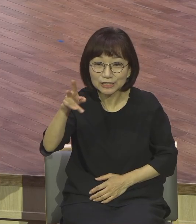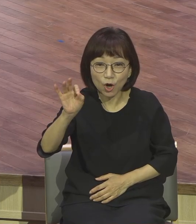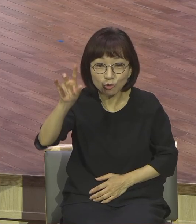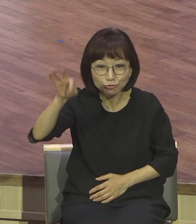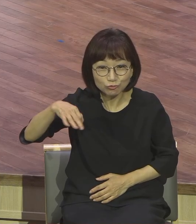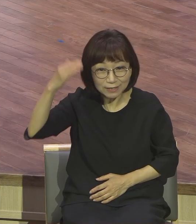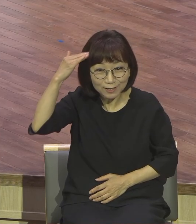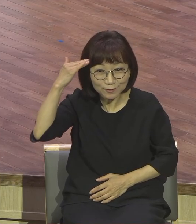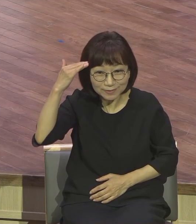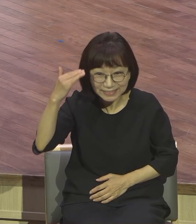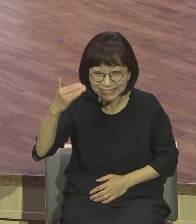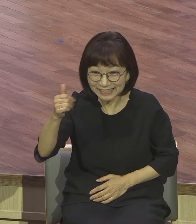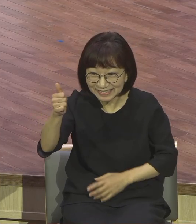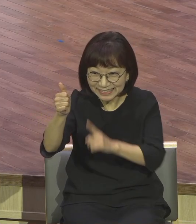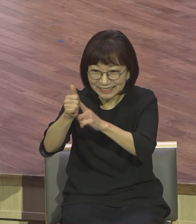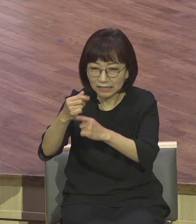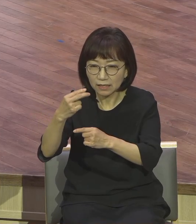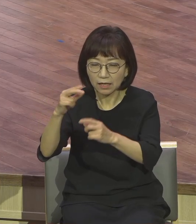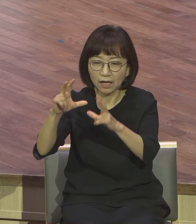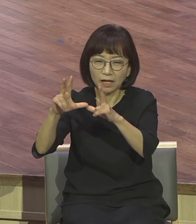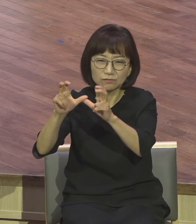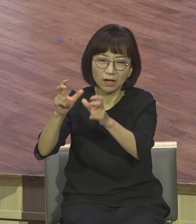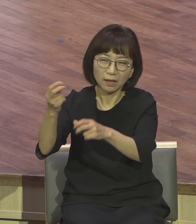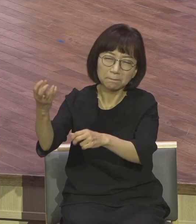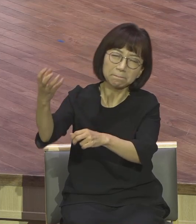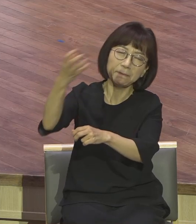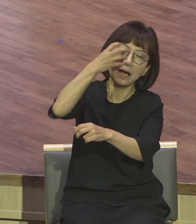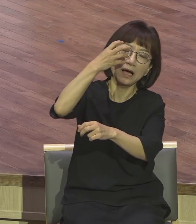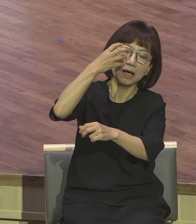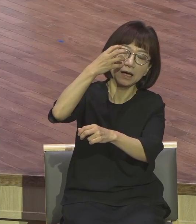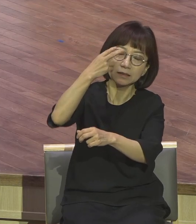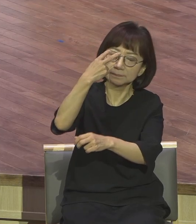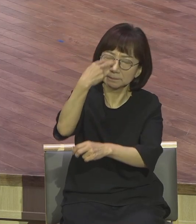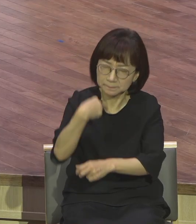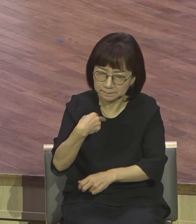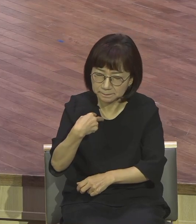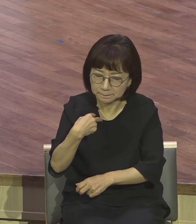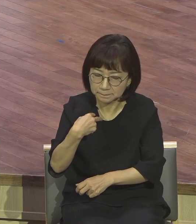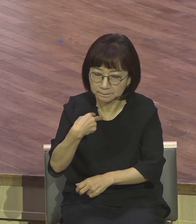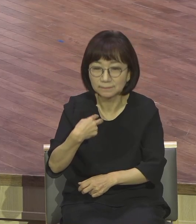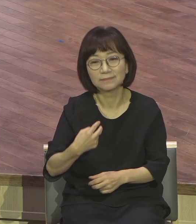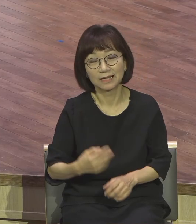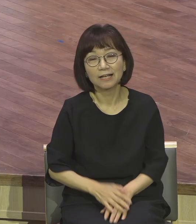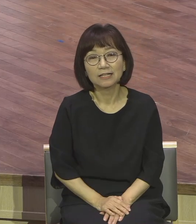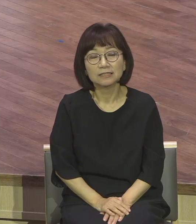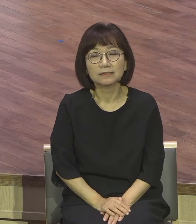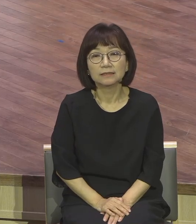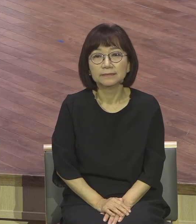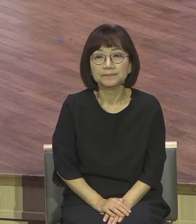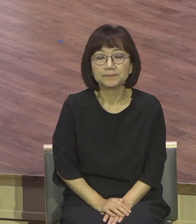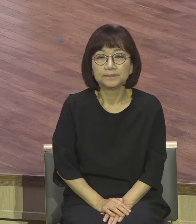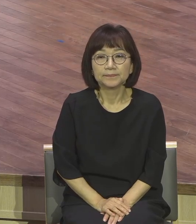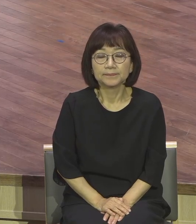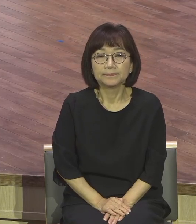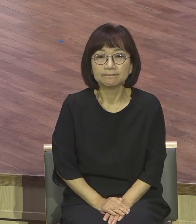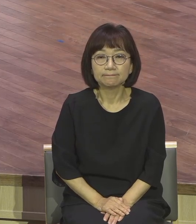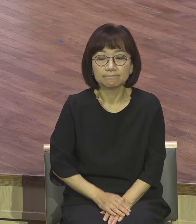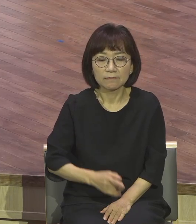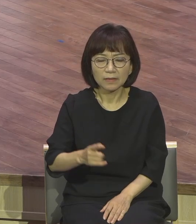축구공이 맞아 실명이 됐거든요 축구공이 맞아가지고 실명이 그렇게 되었습니다 그 후에